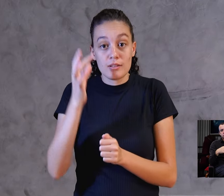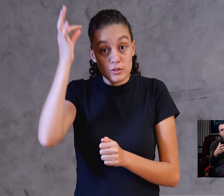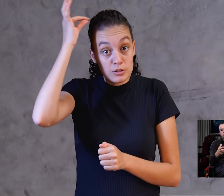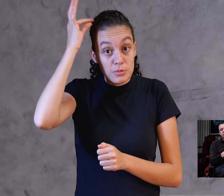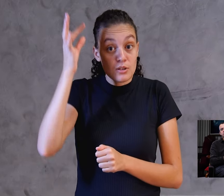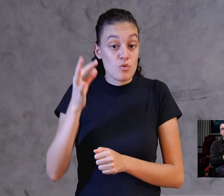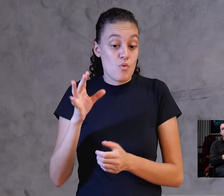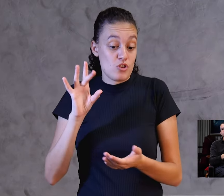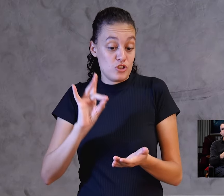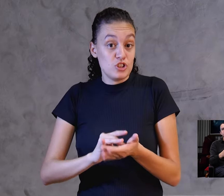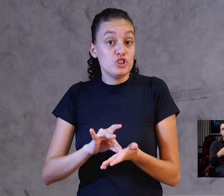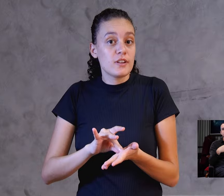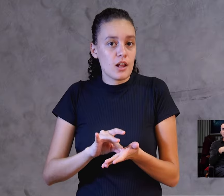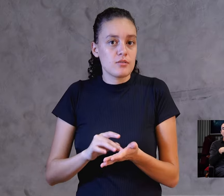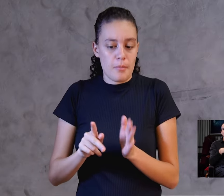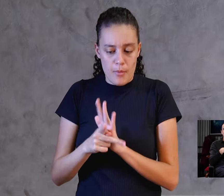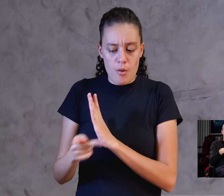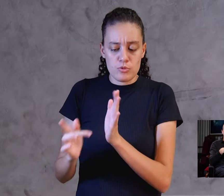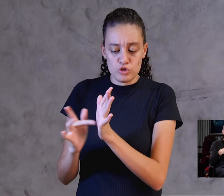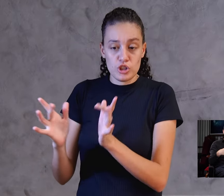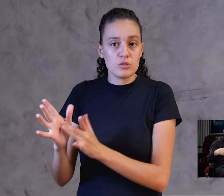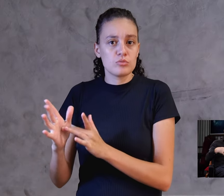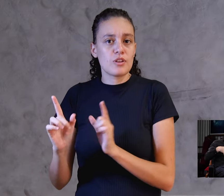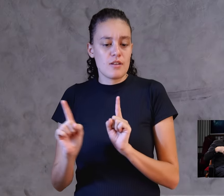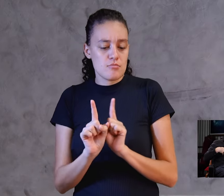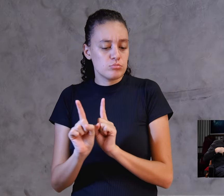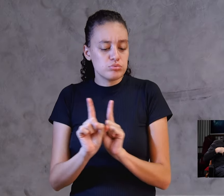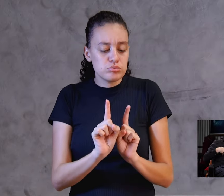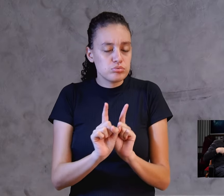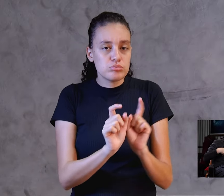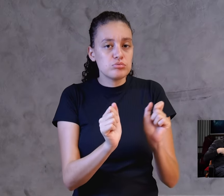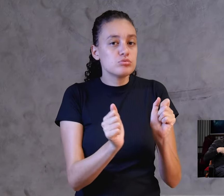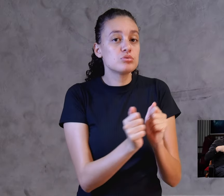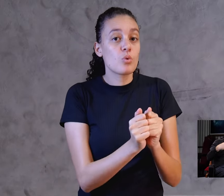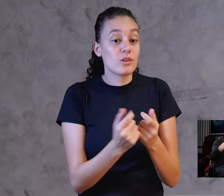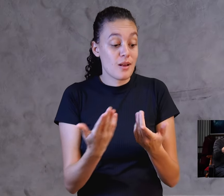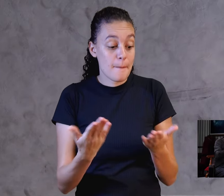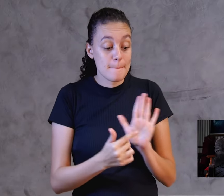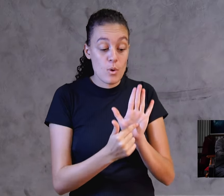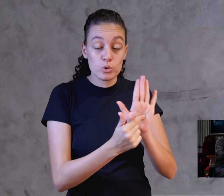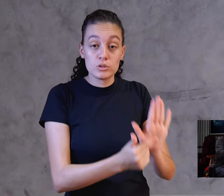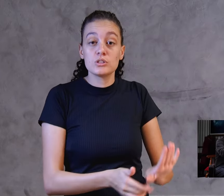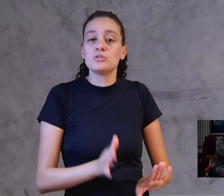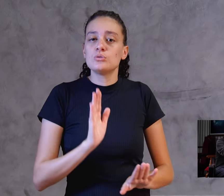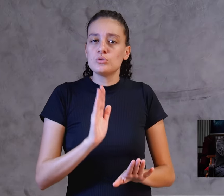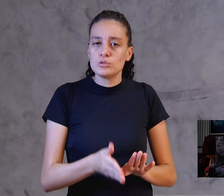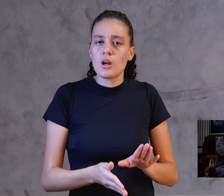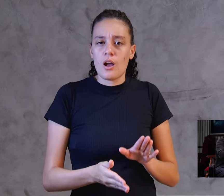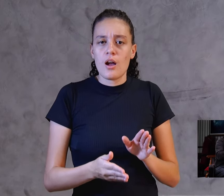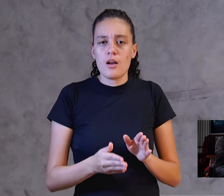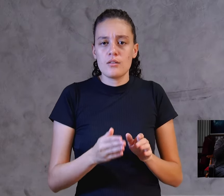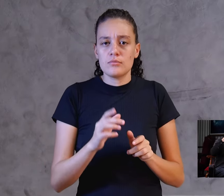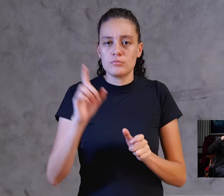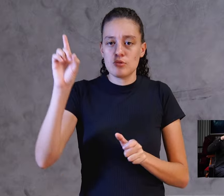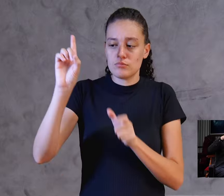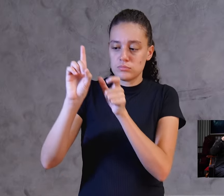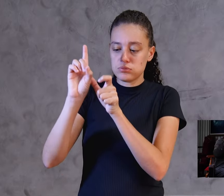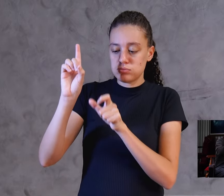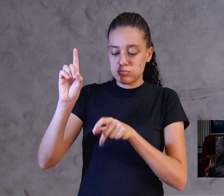O próprio Senhor Jesus Cristo. Ele estava mostrando-o como aquele verbo que se fez carne e habitava com